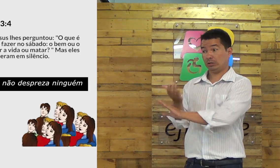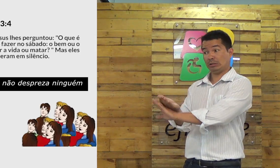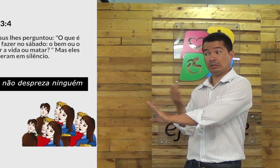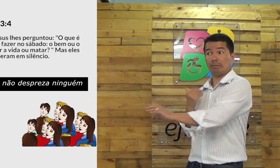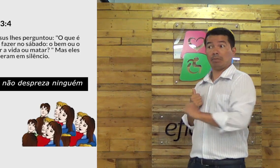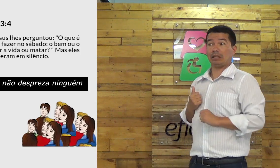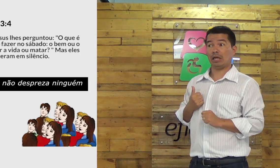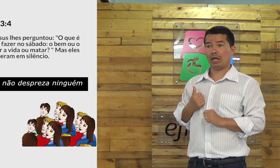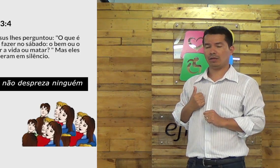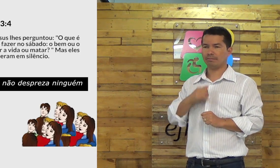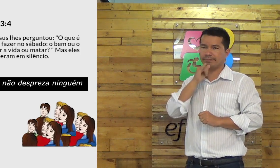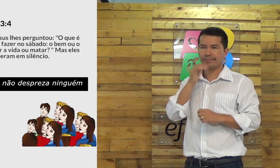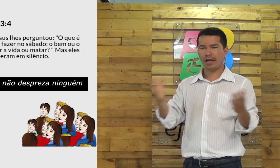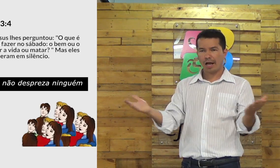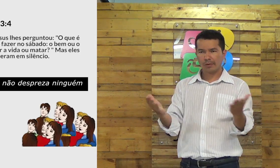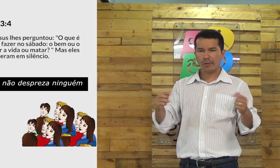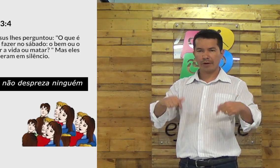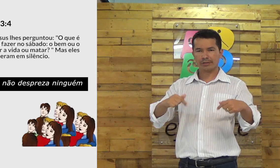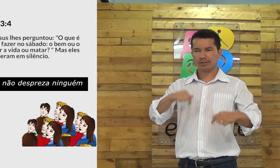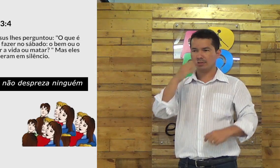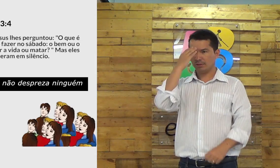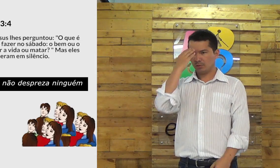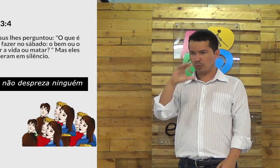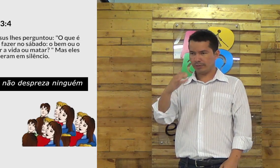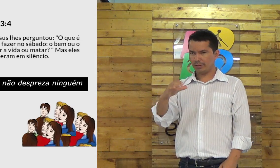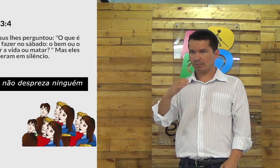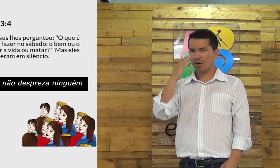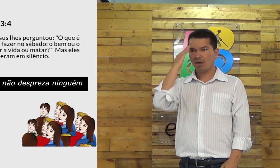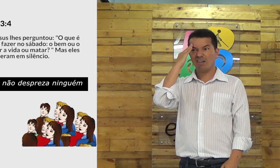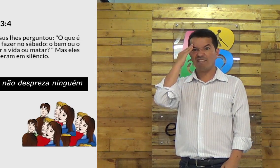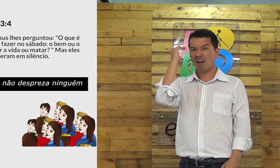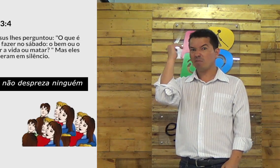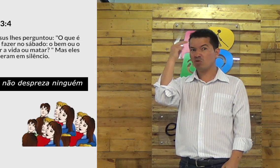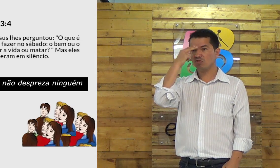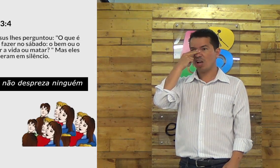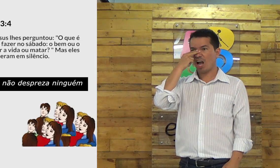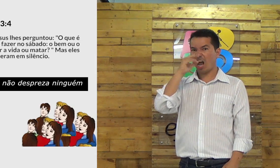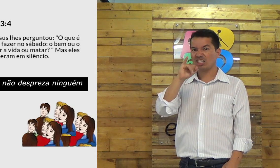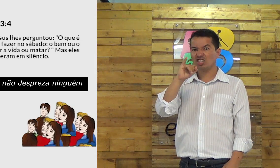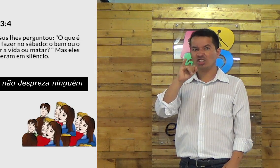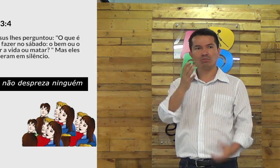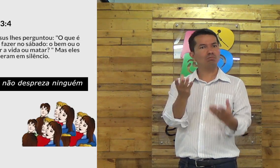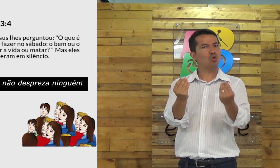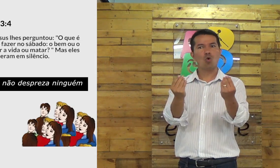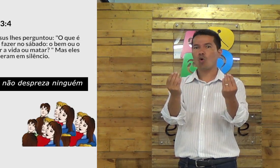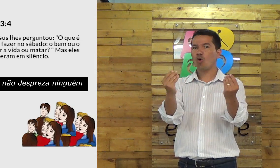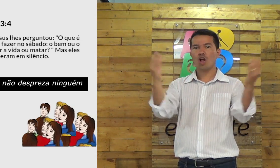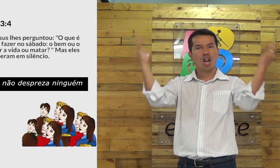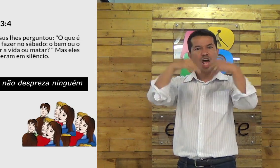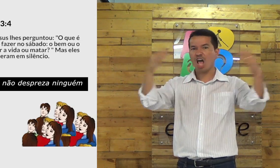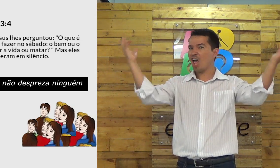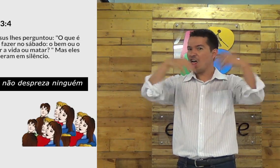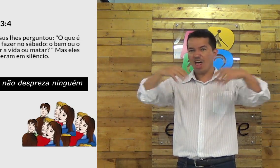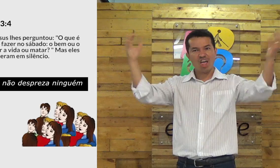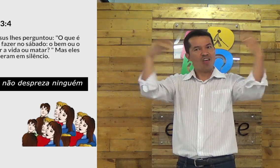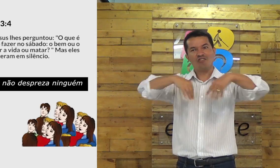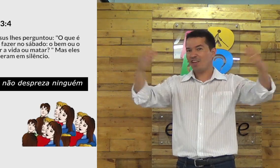estrangeiro não eu não preciso ficar com ela sabe aqui em Curitiba tem muito haitiano muitos